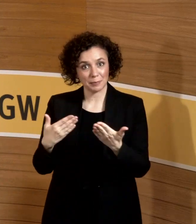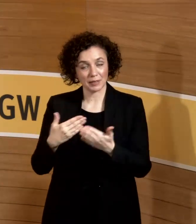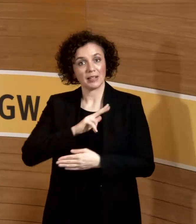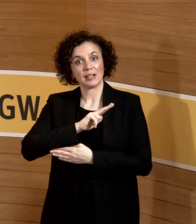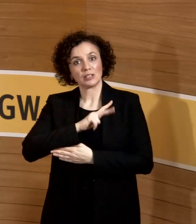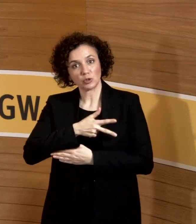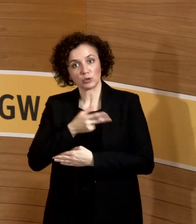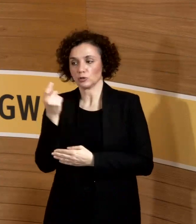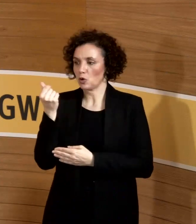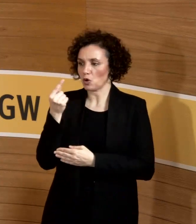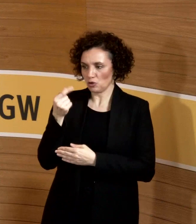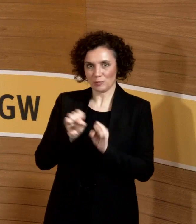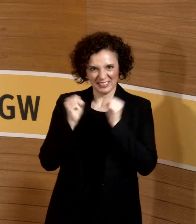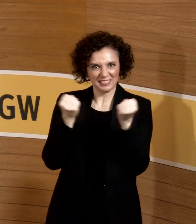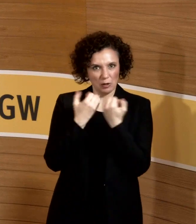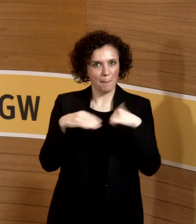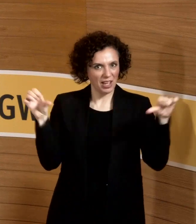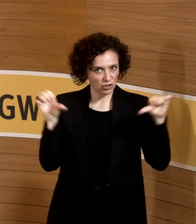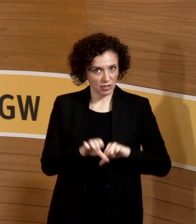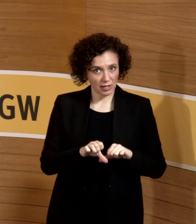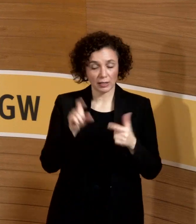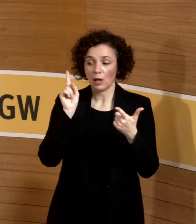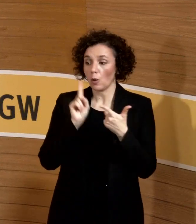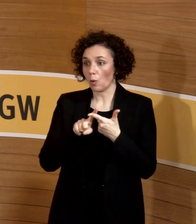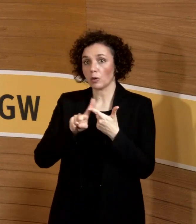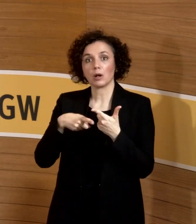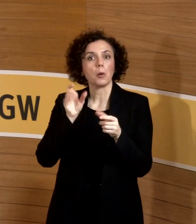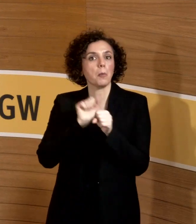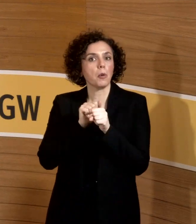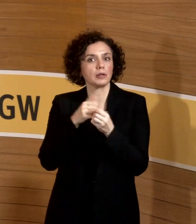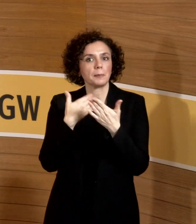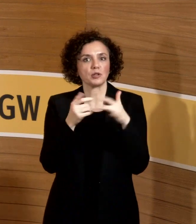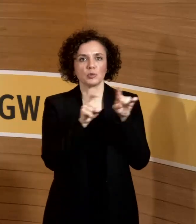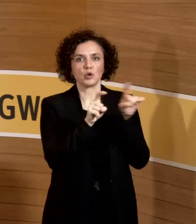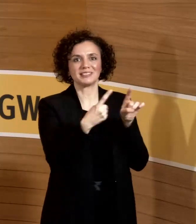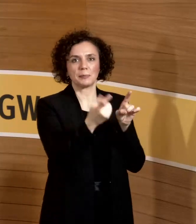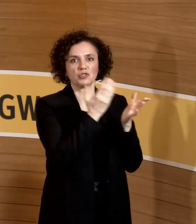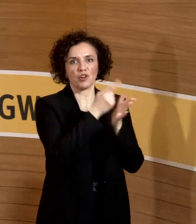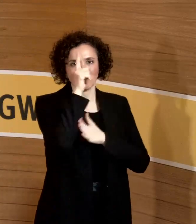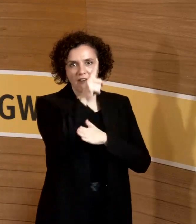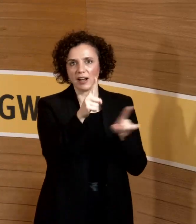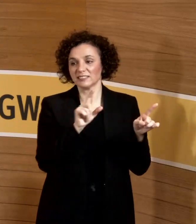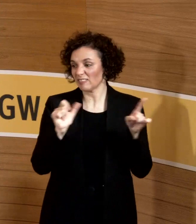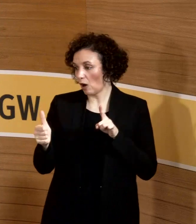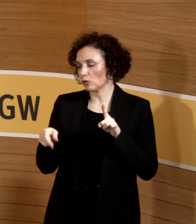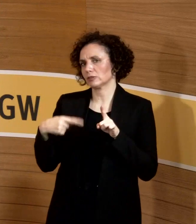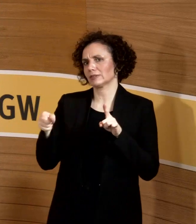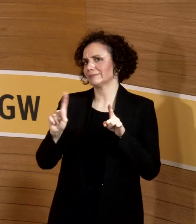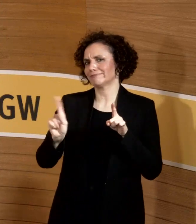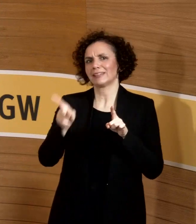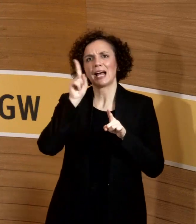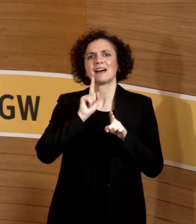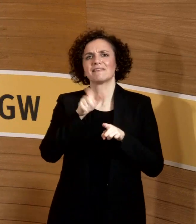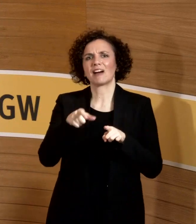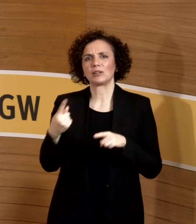Aber dann ist natürlich oft auch eine Stigmatisierung, wenn Unternehmer das wissen und sagen, dann stellen wir halt keine Frauen auf die Bleiarbeitsplätze ein.